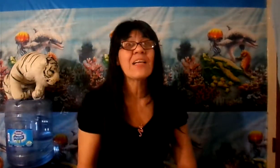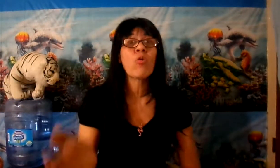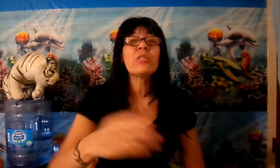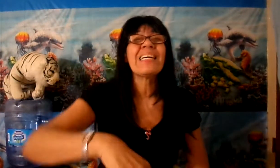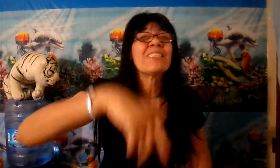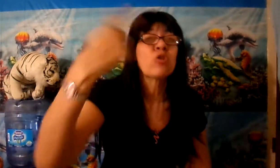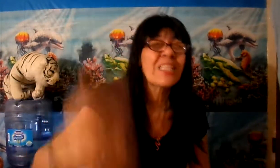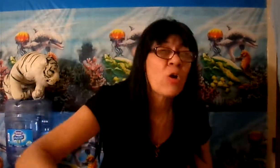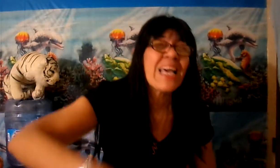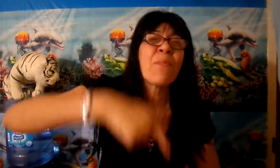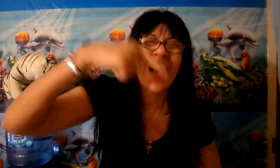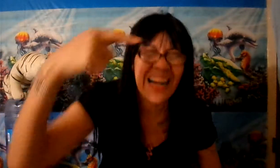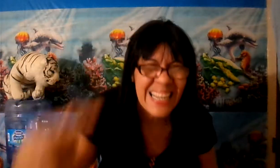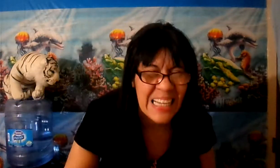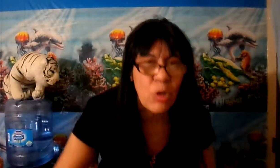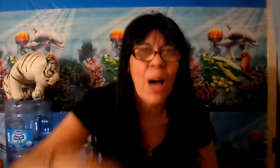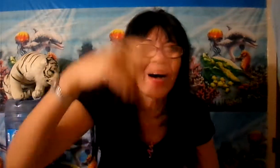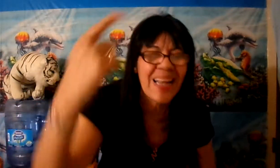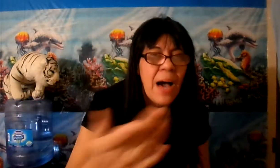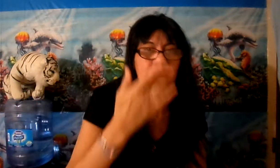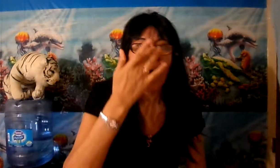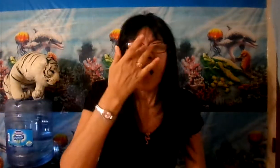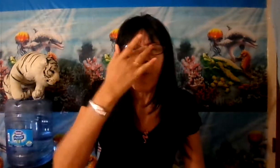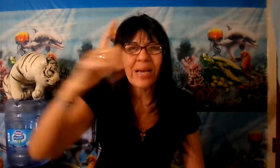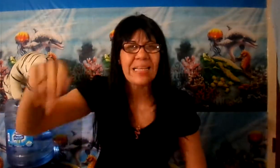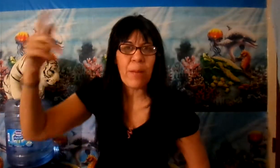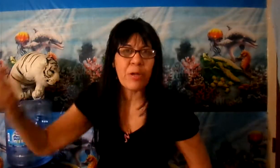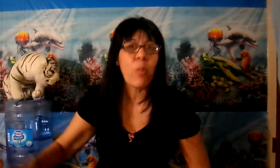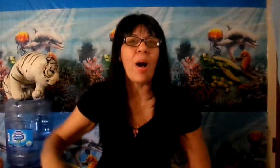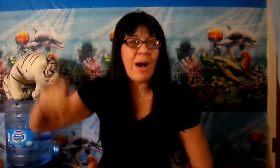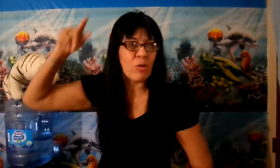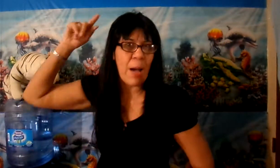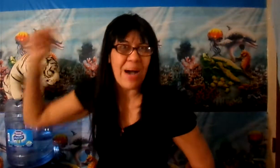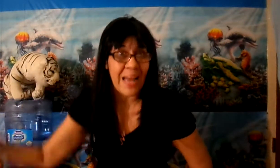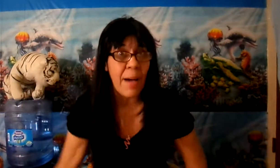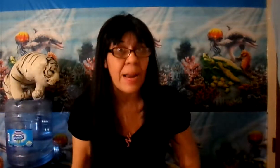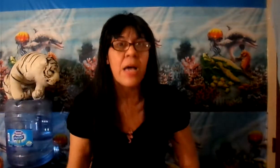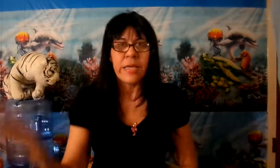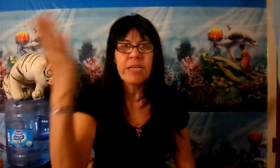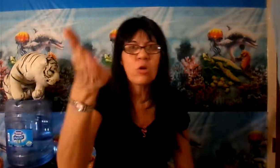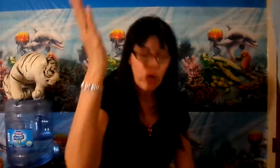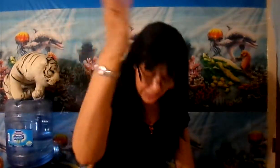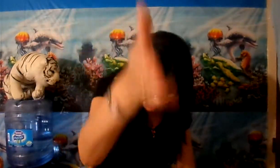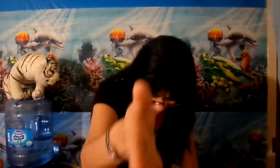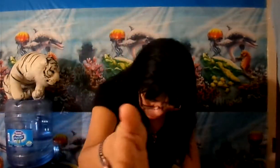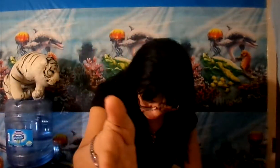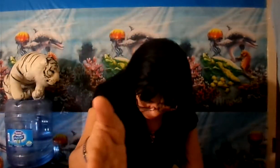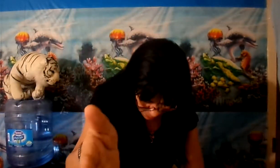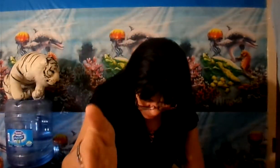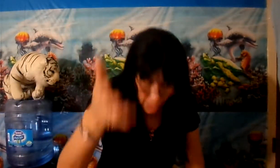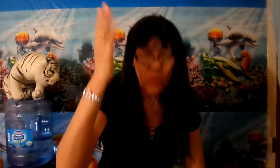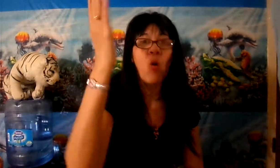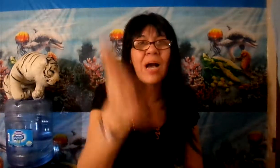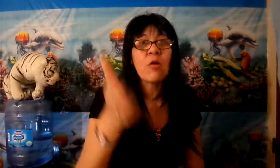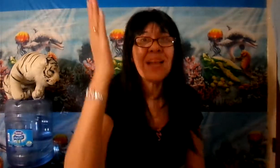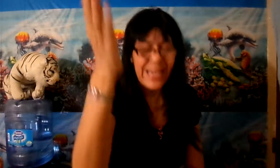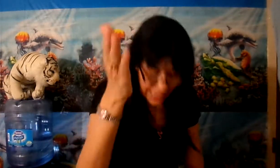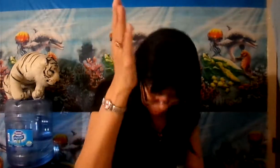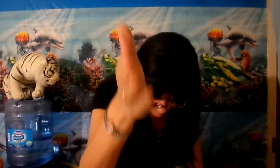dando cuenta, yo te estoy desmascarando la palabra porque él está puesto por abajo la palabra. Y eso es lo que está pasando. Provocaron la ira de Dios.